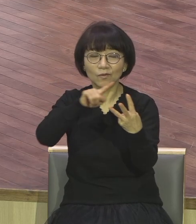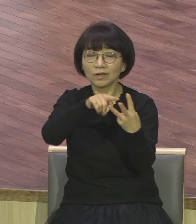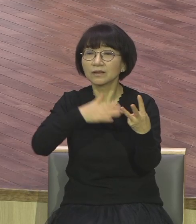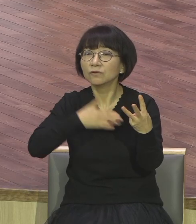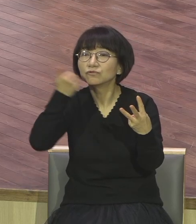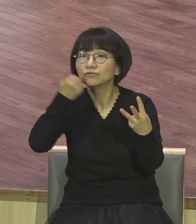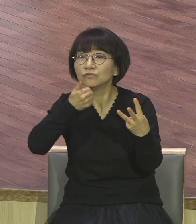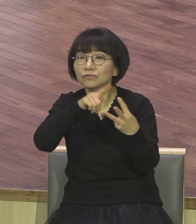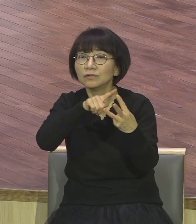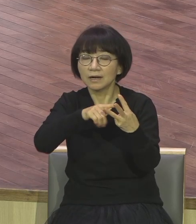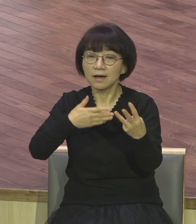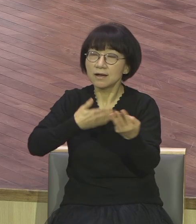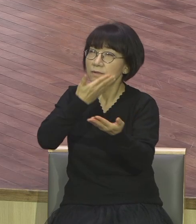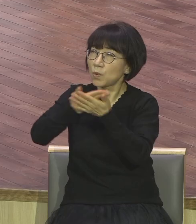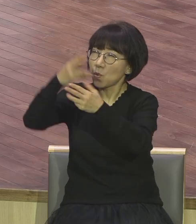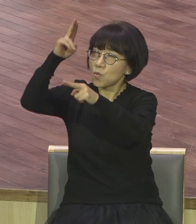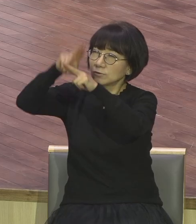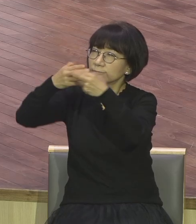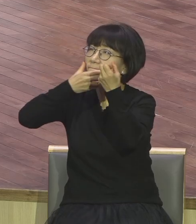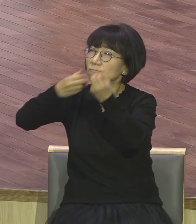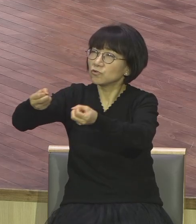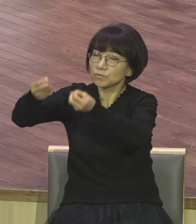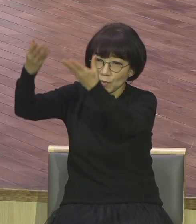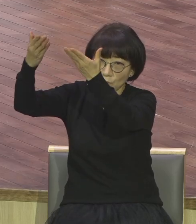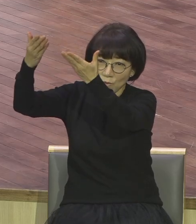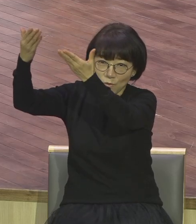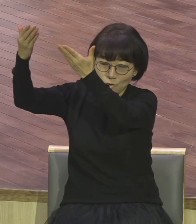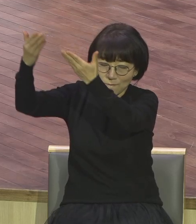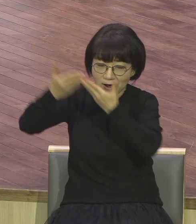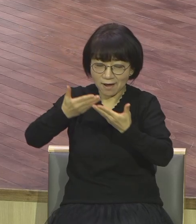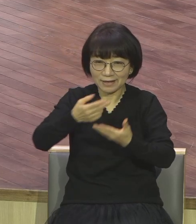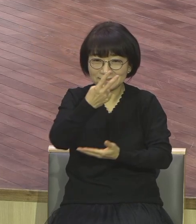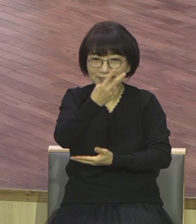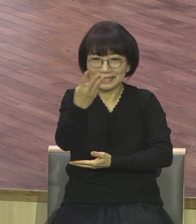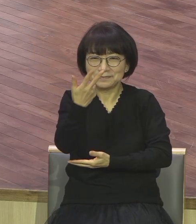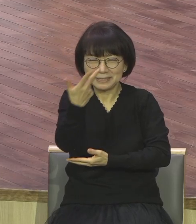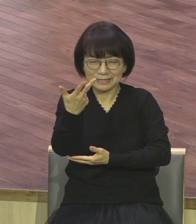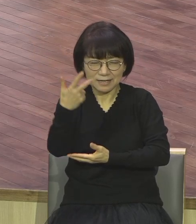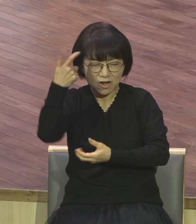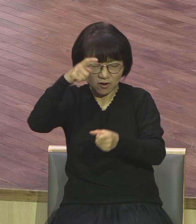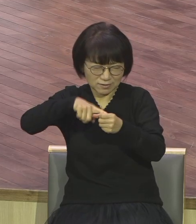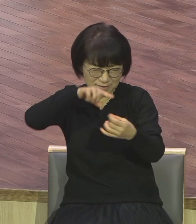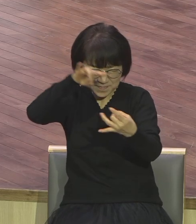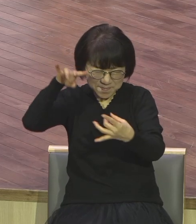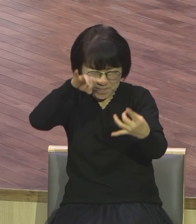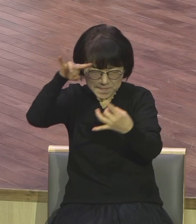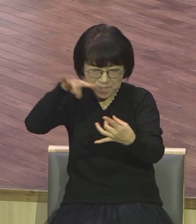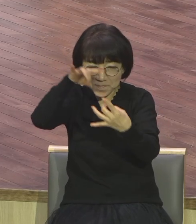보좌의 축복과 힘을 잃은 2, 3, 7 영적 통신망의 파수군이 되라 그랬어요